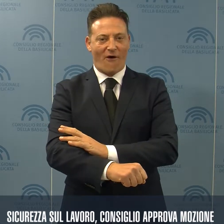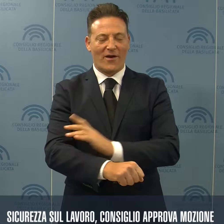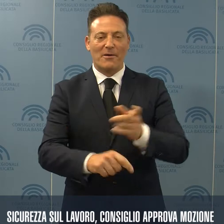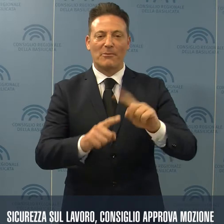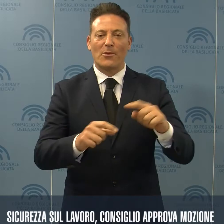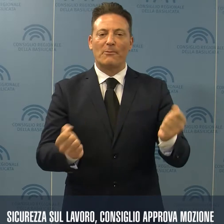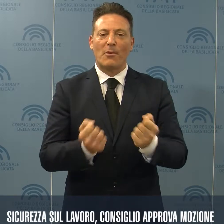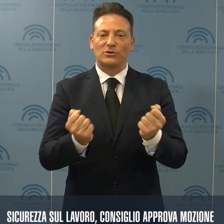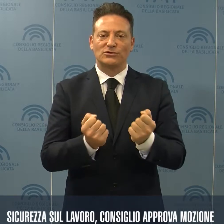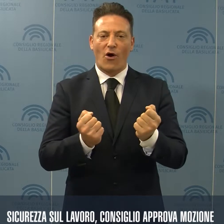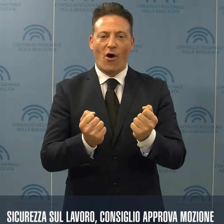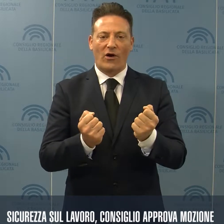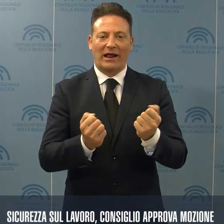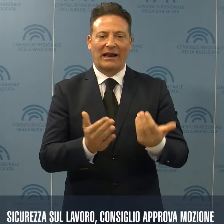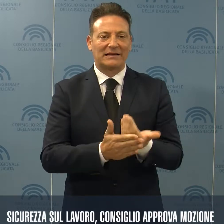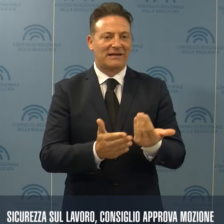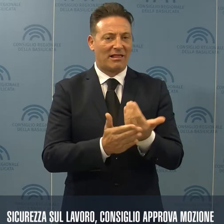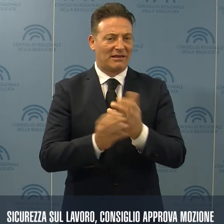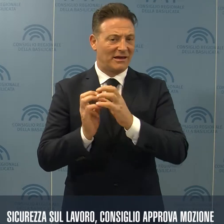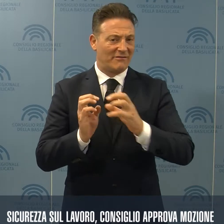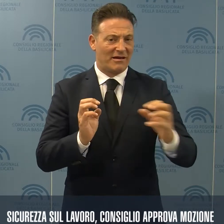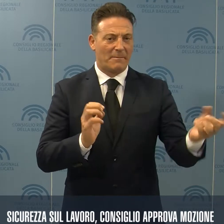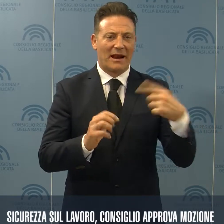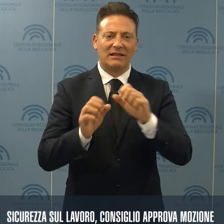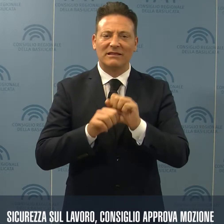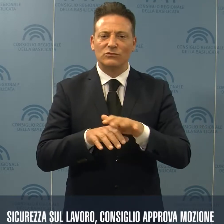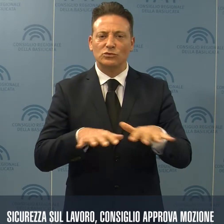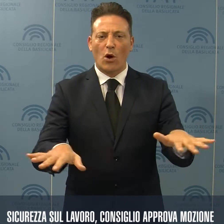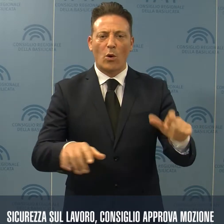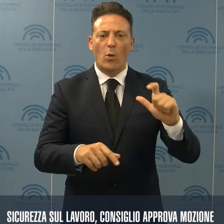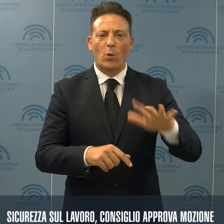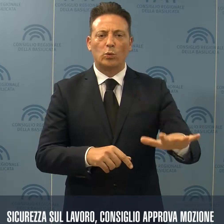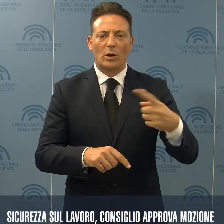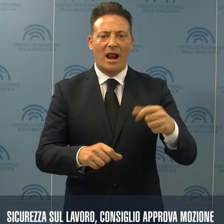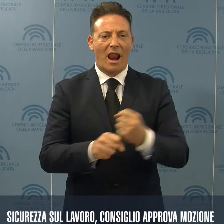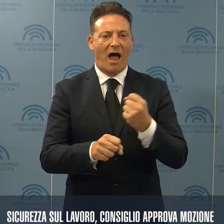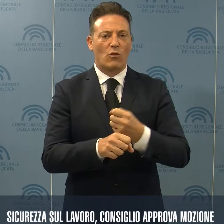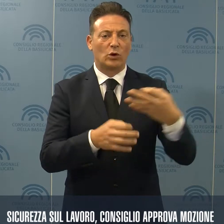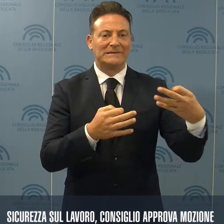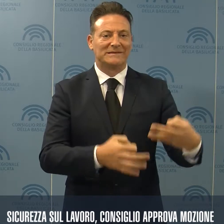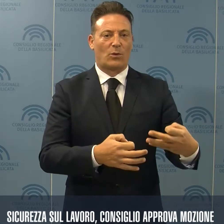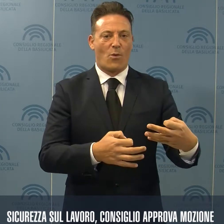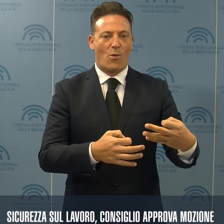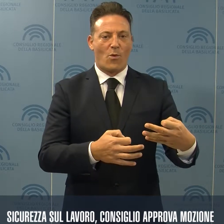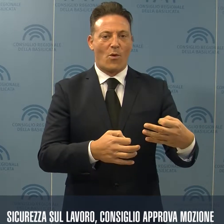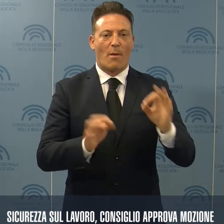promozione di iniziative per la diffusione della cultura del lavoro sicuro presso gli istituti